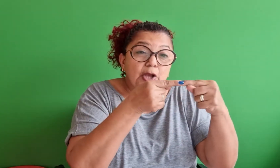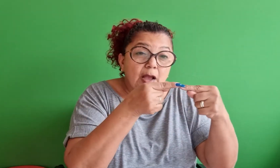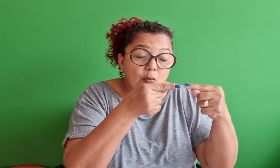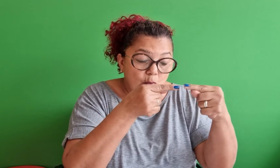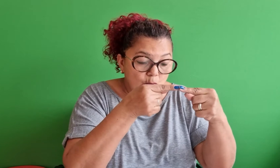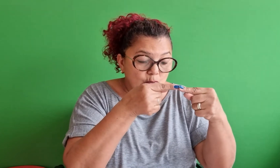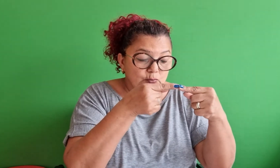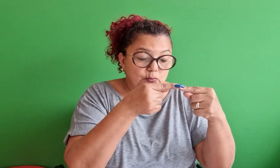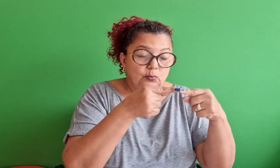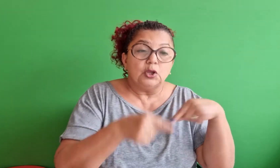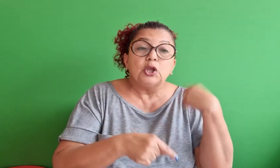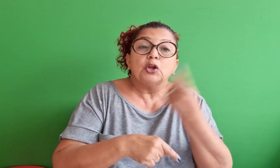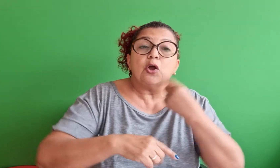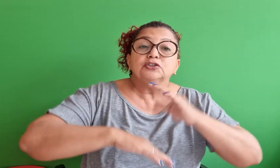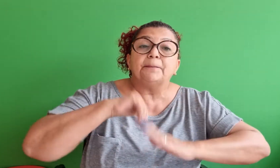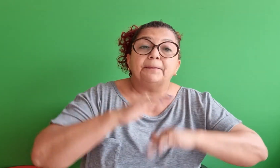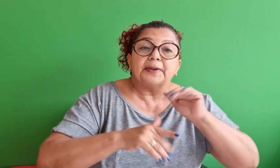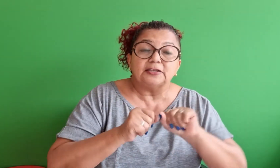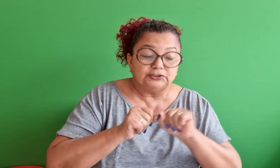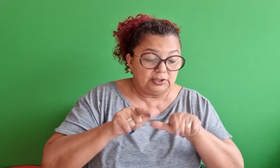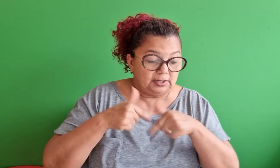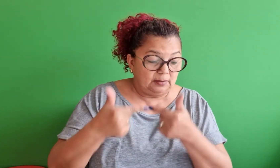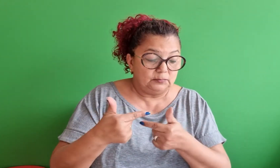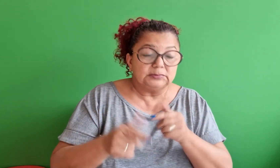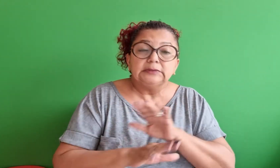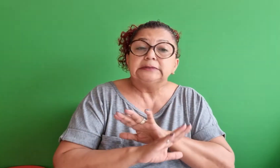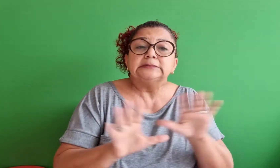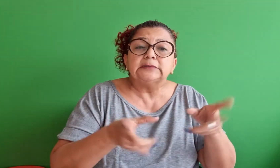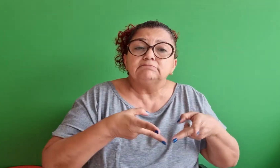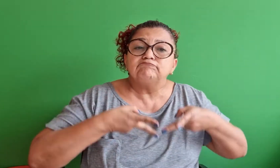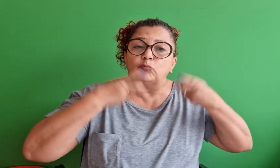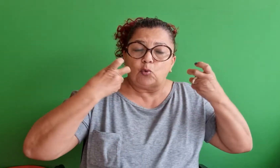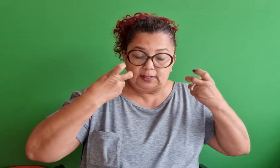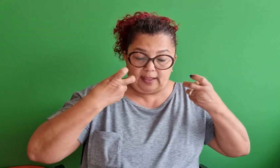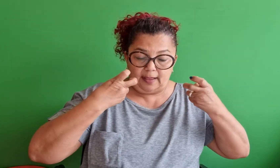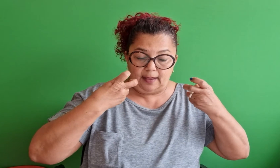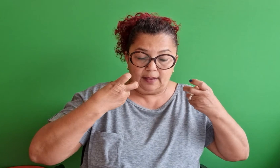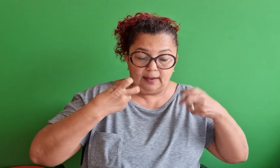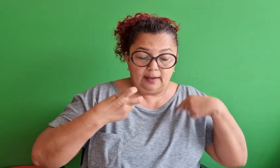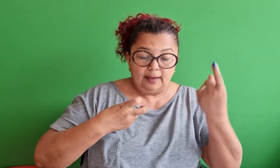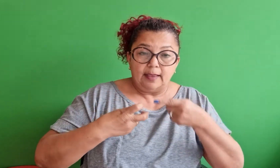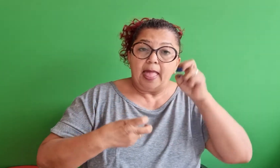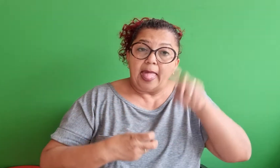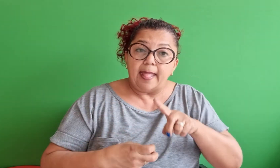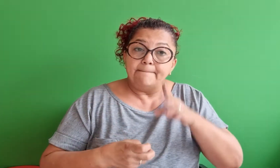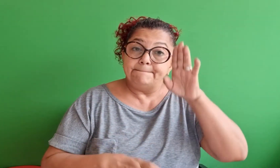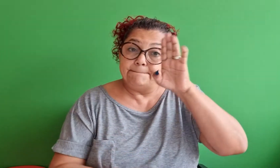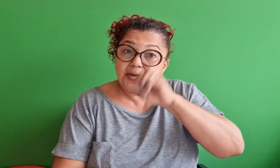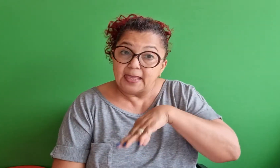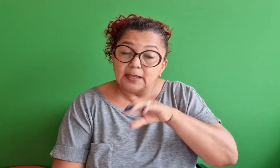de acordo com a nossa prática. Mas se notar que sabemos se